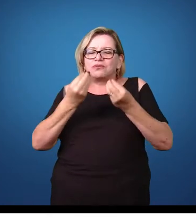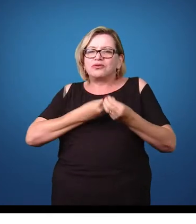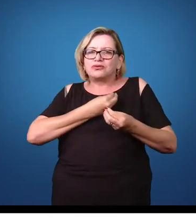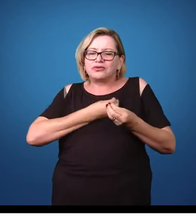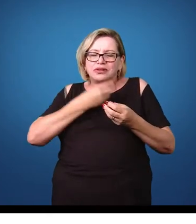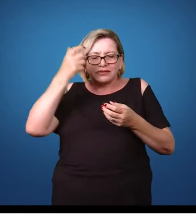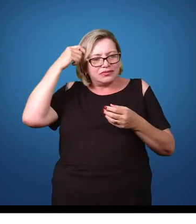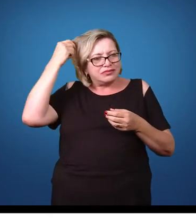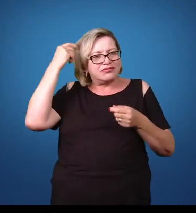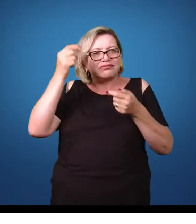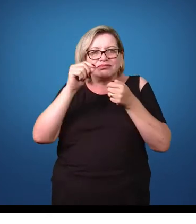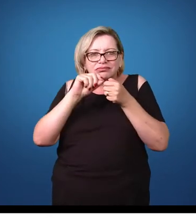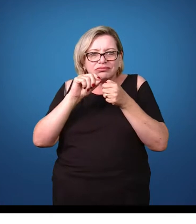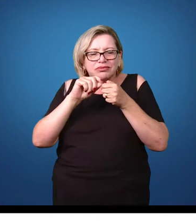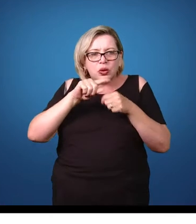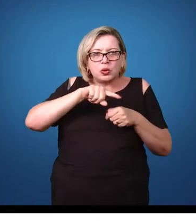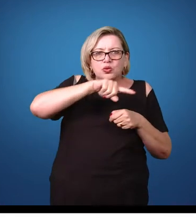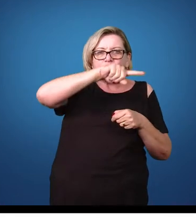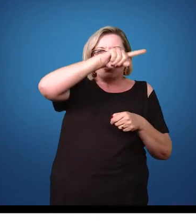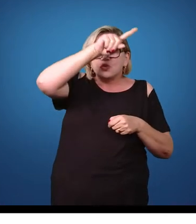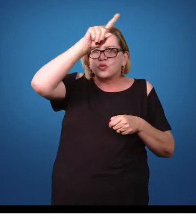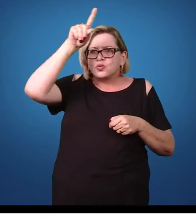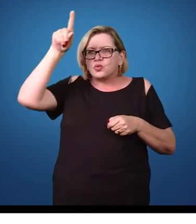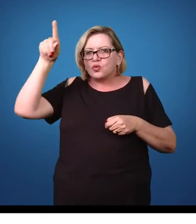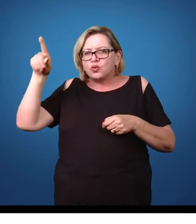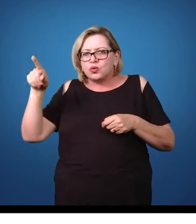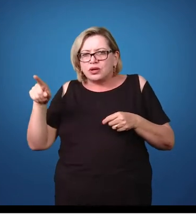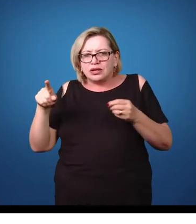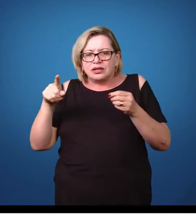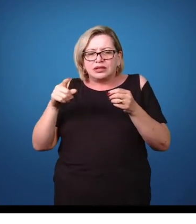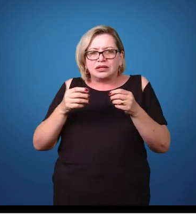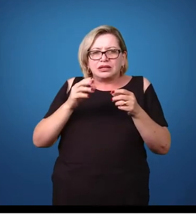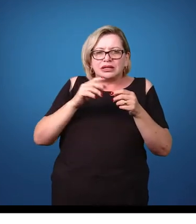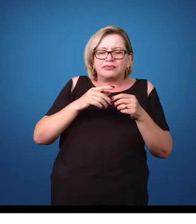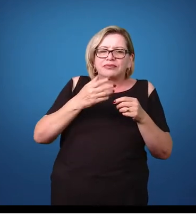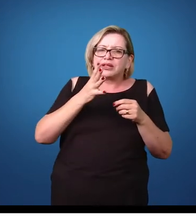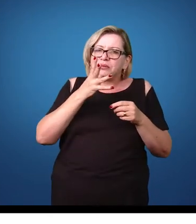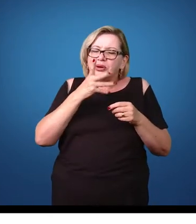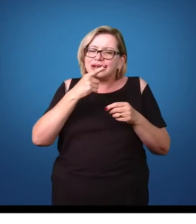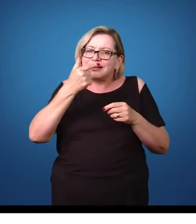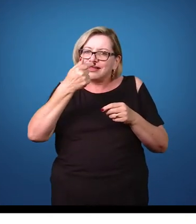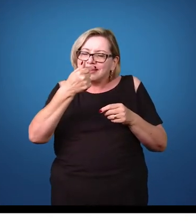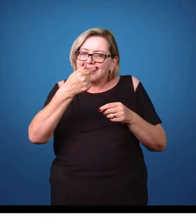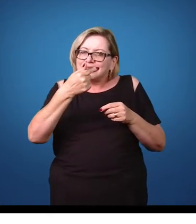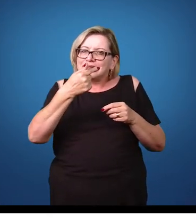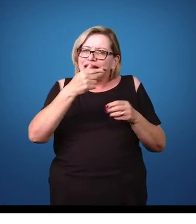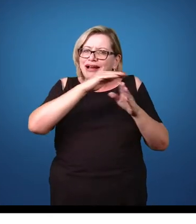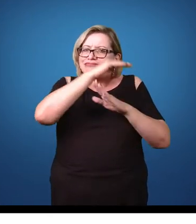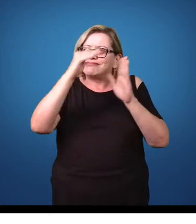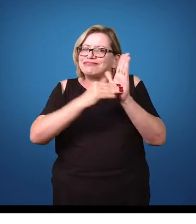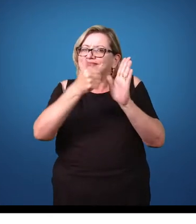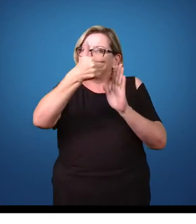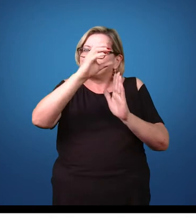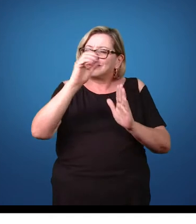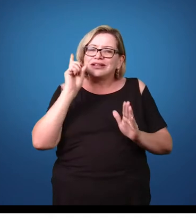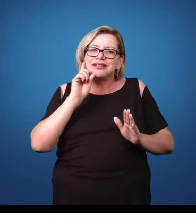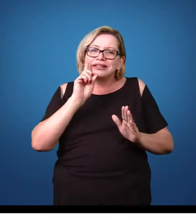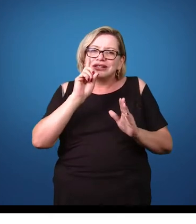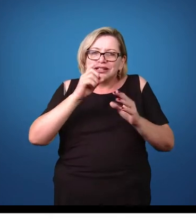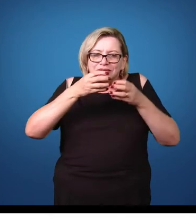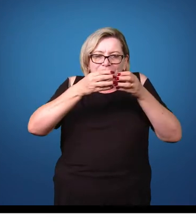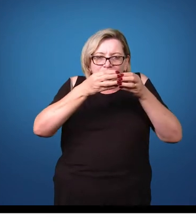ciclo de vida dos piolhos, no caso, eles podem eclodir entre sete a dez dias, quando